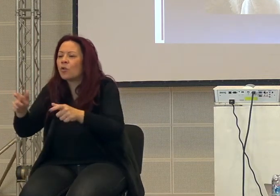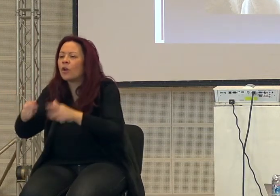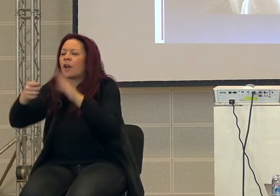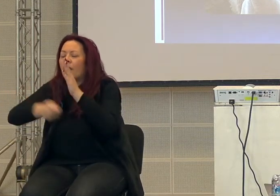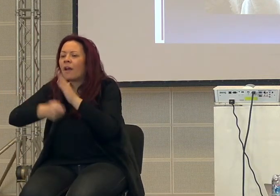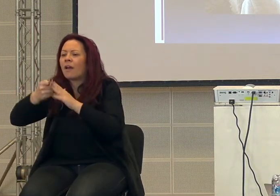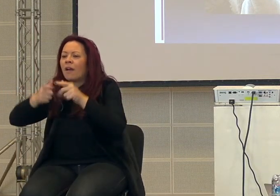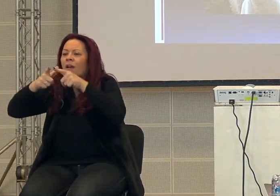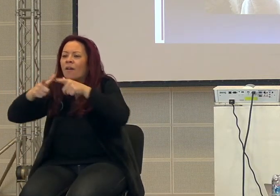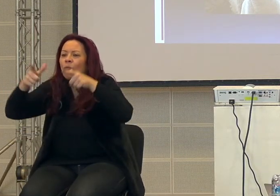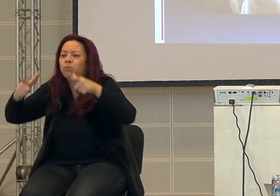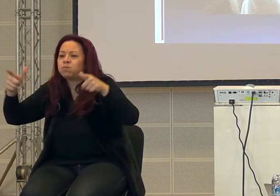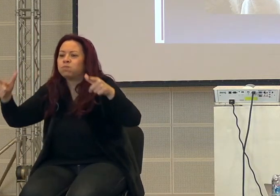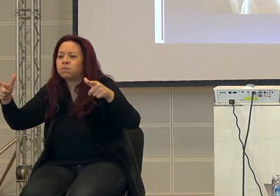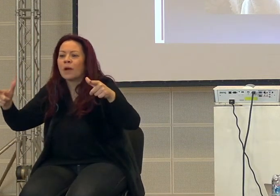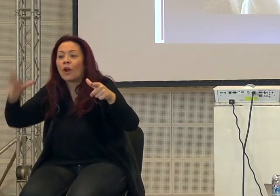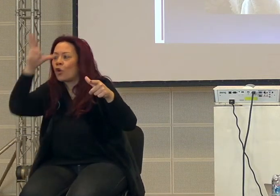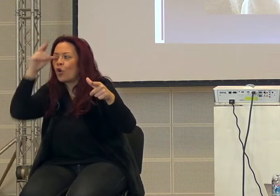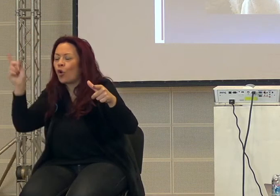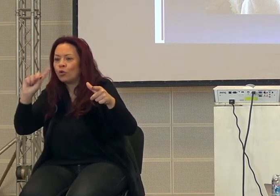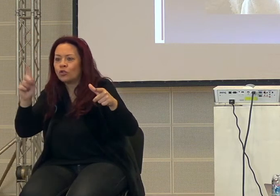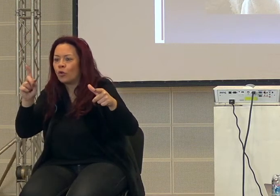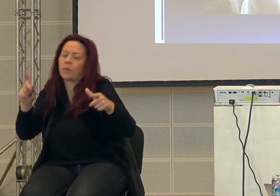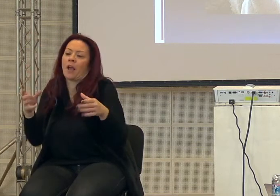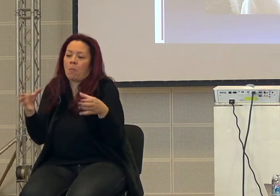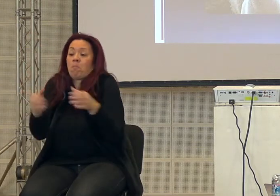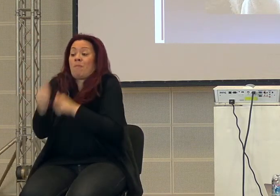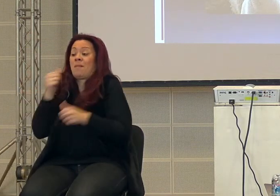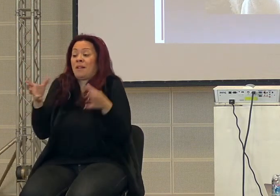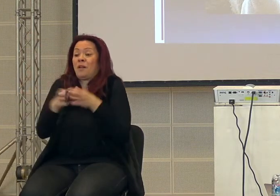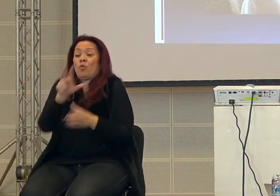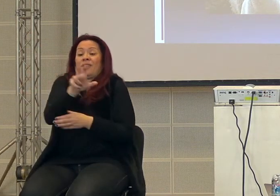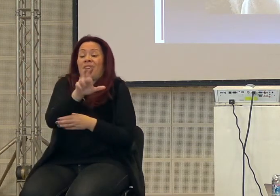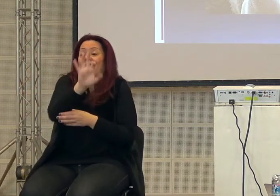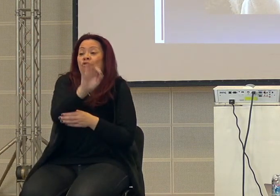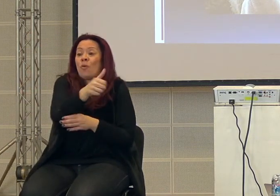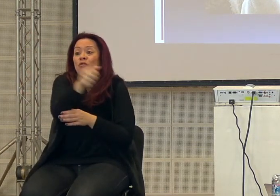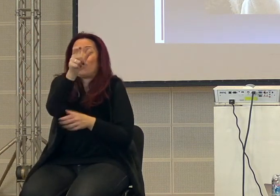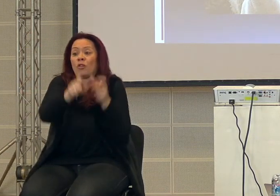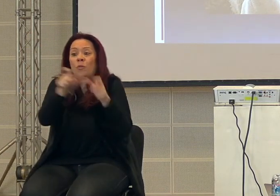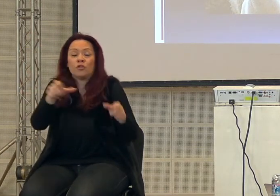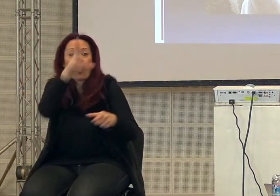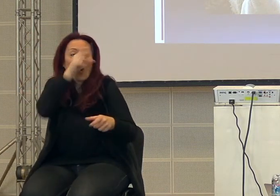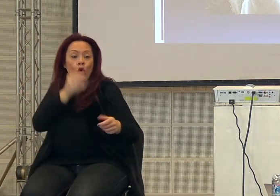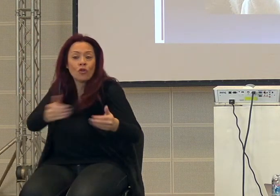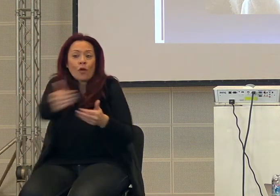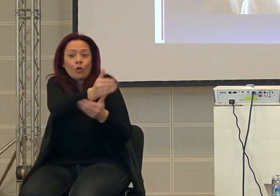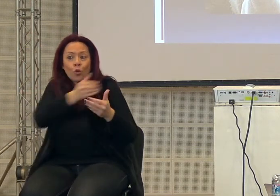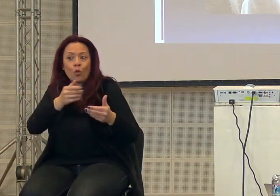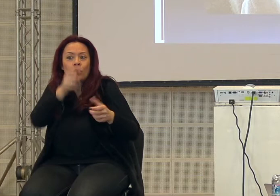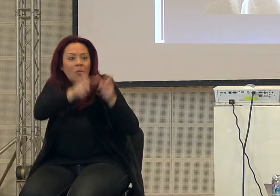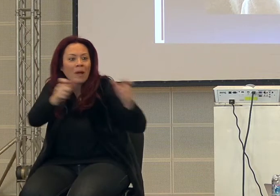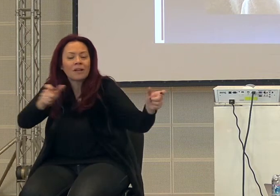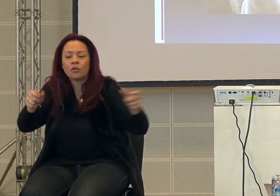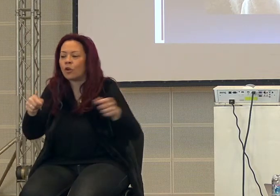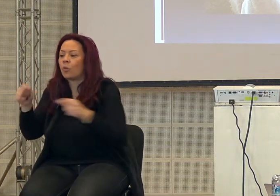cominciavano a non conoscersi più perché non era la tribù di 30, 50, 100 persone e c'era la possibilità di conoscersi personalmente.